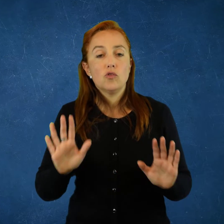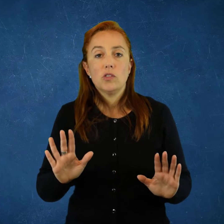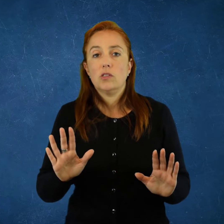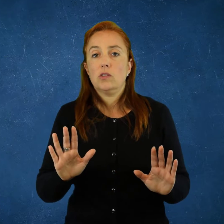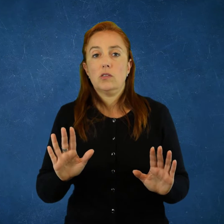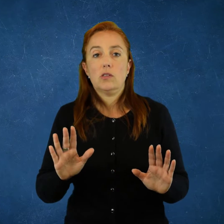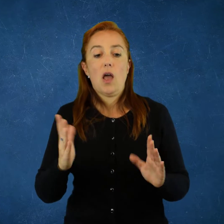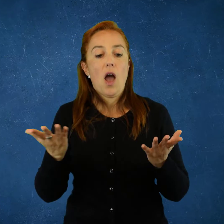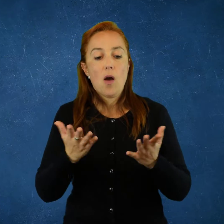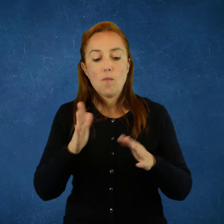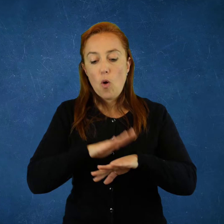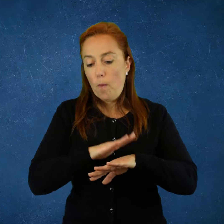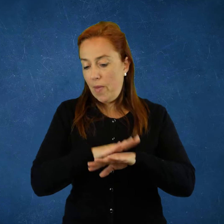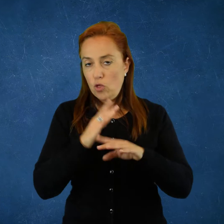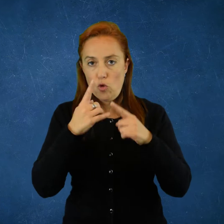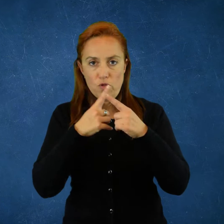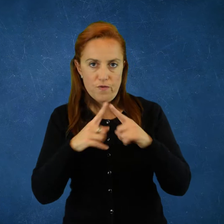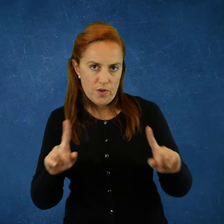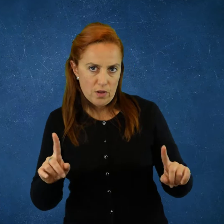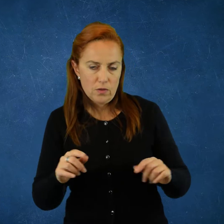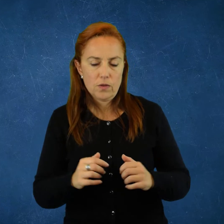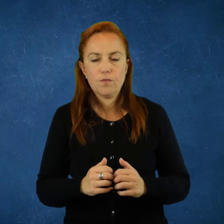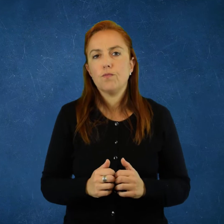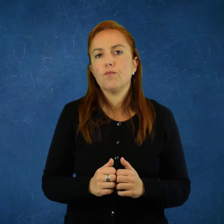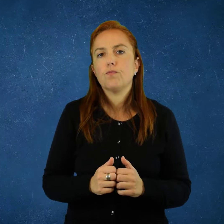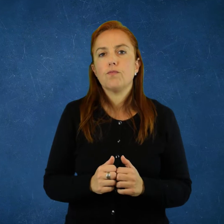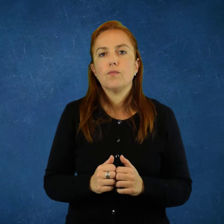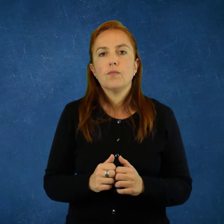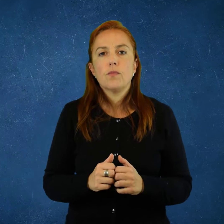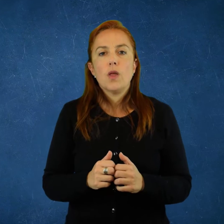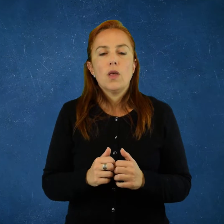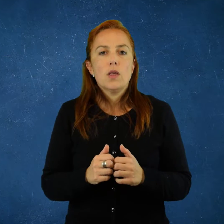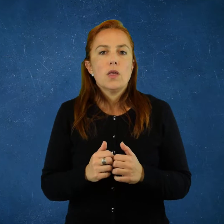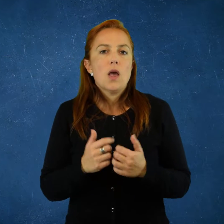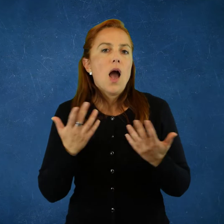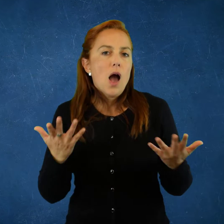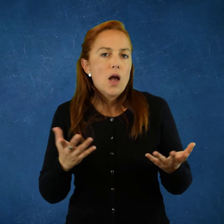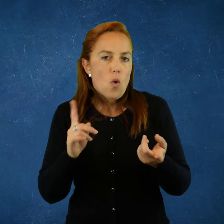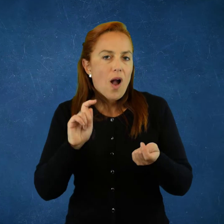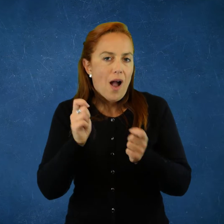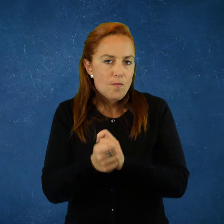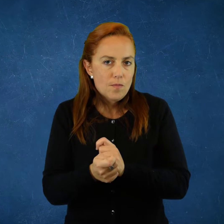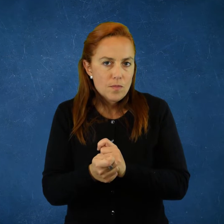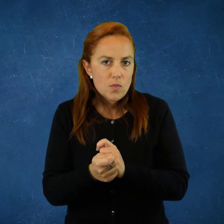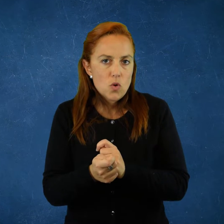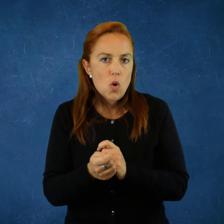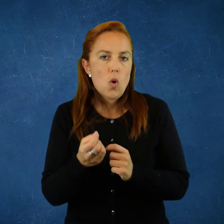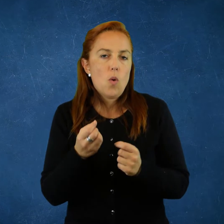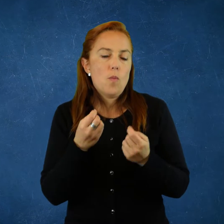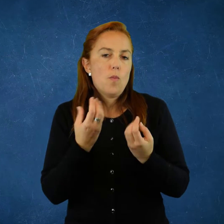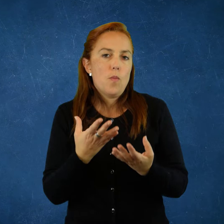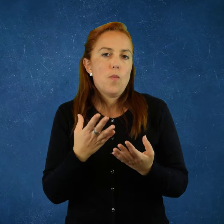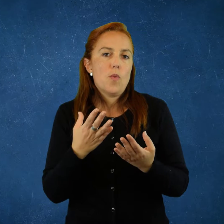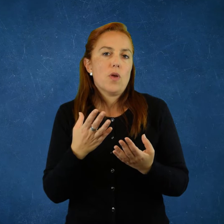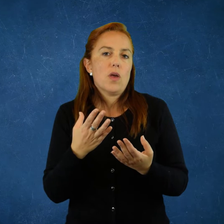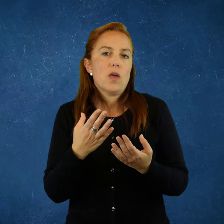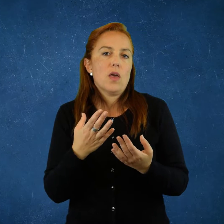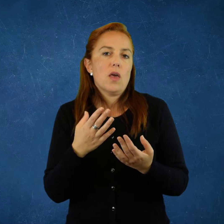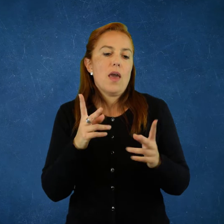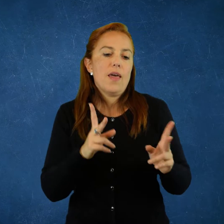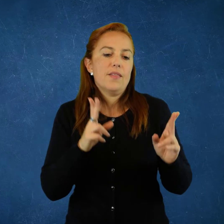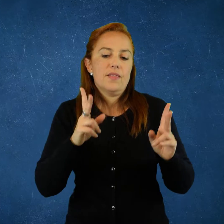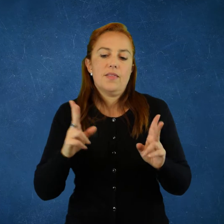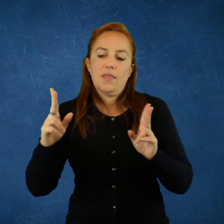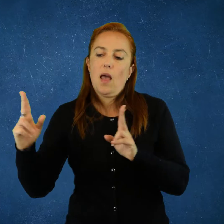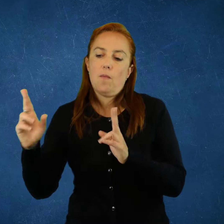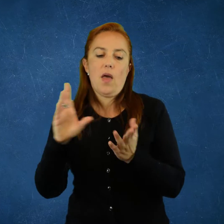los hombres. Como fuera, es un tiempo nuevo, diferente, distinto. Y es evidente que algo